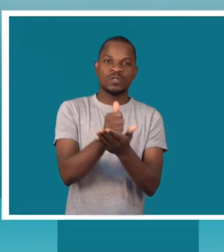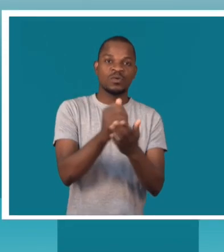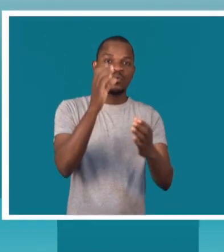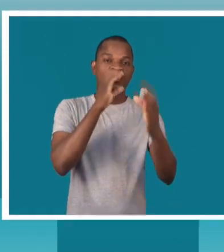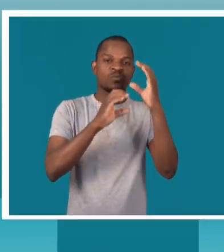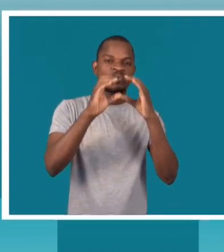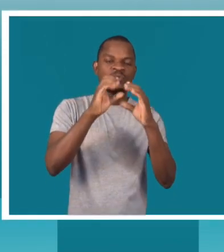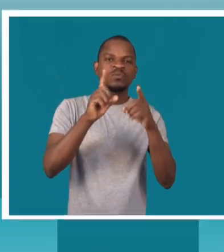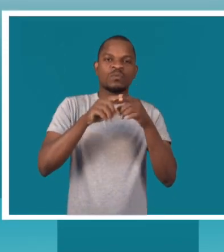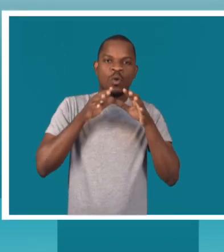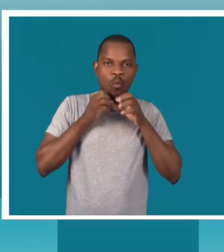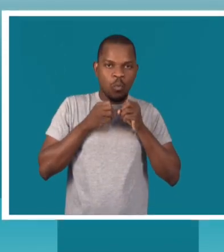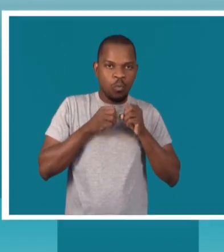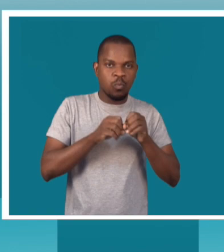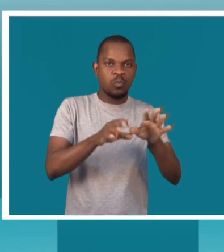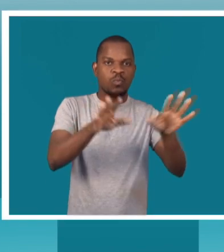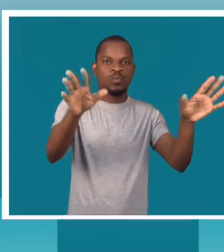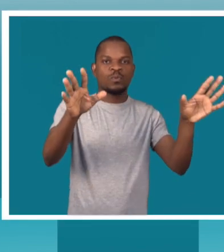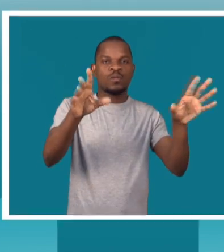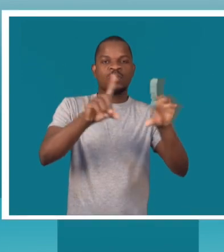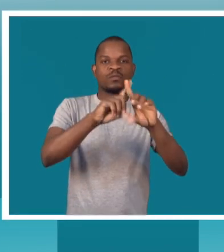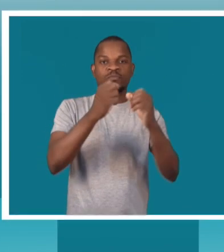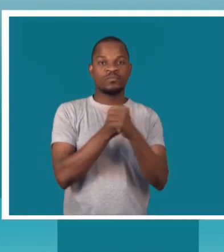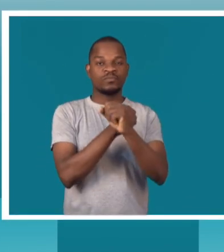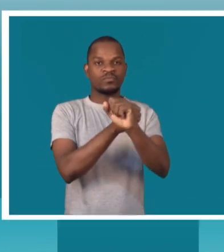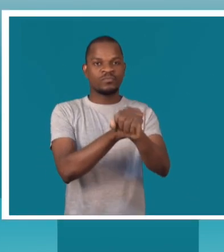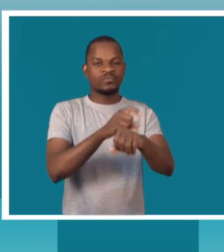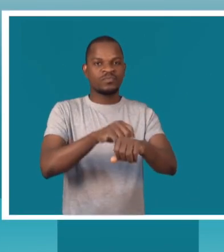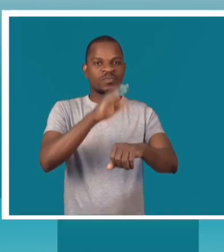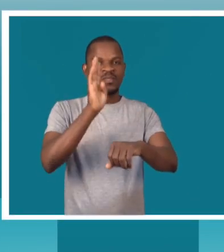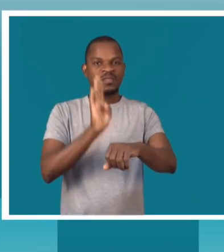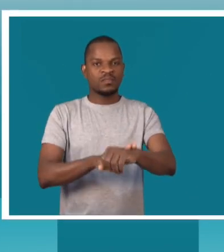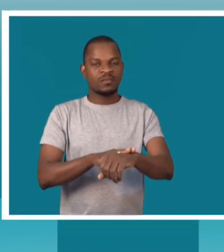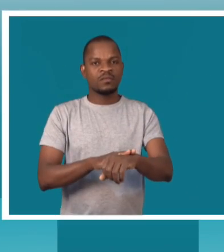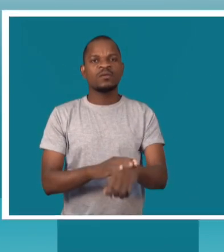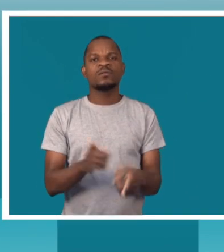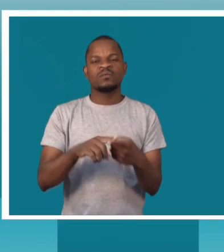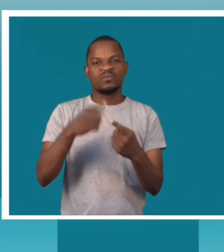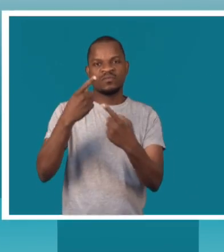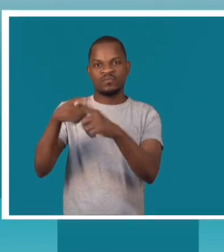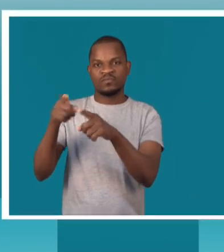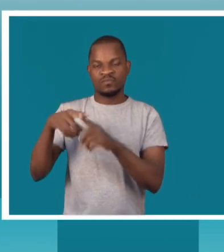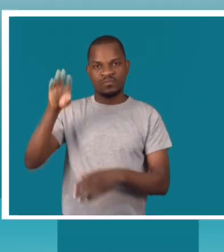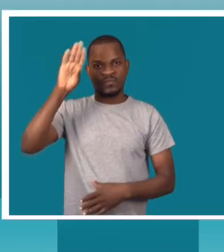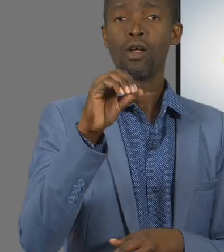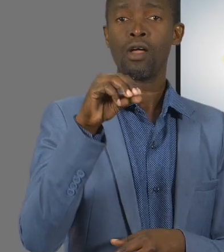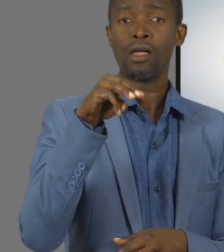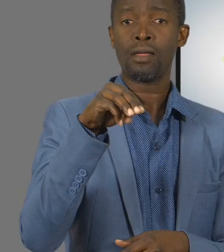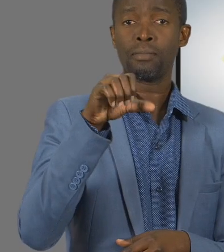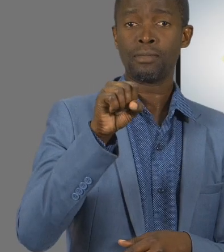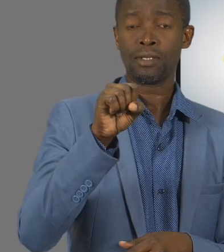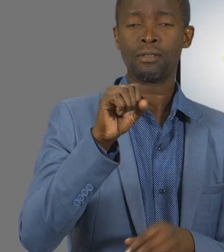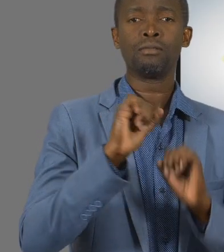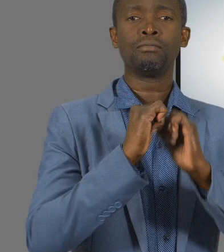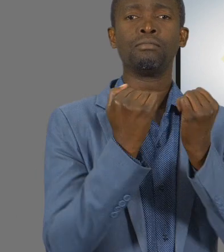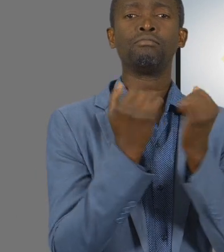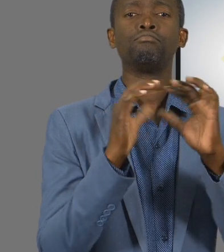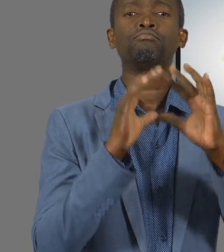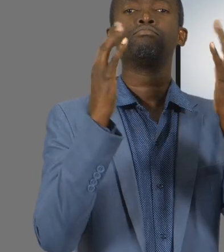e disseminação de mensagens de prevenção e tratamento da malária e outras doenças. De acordo com a